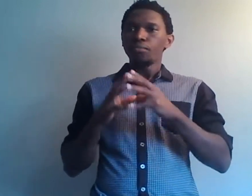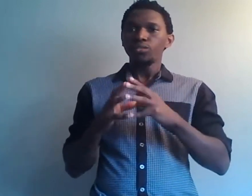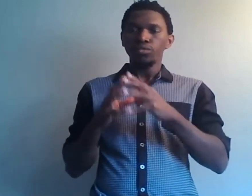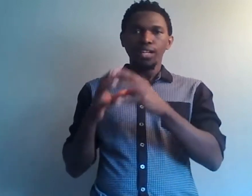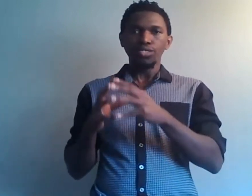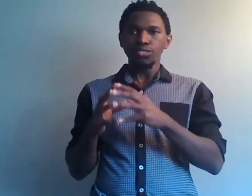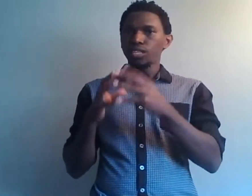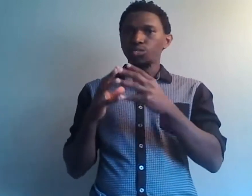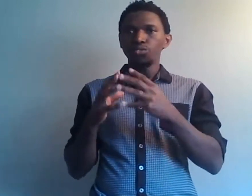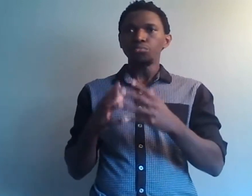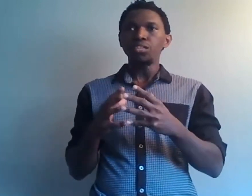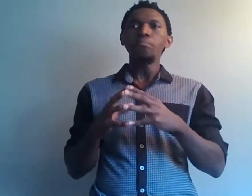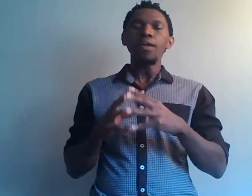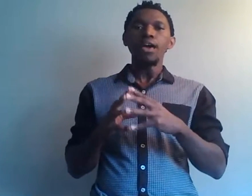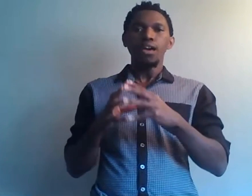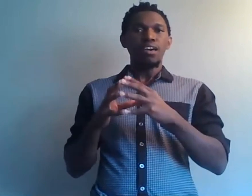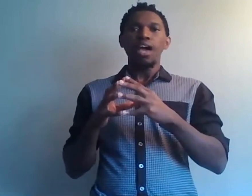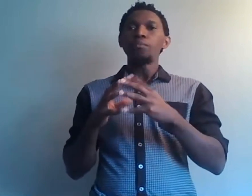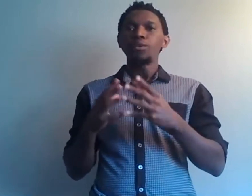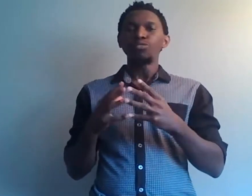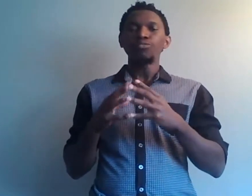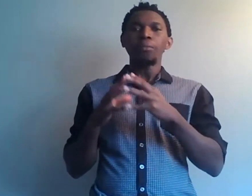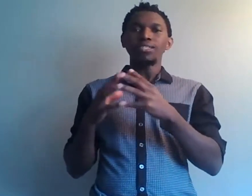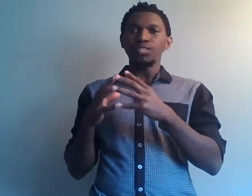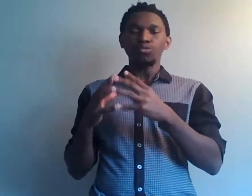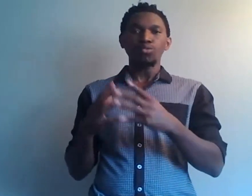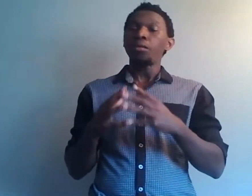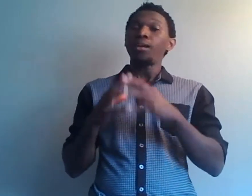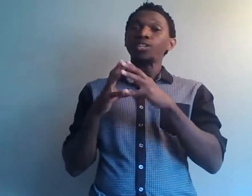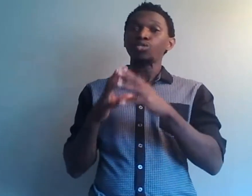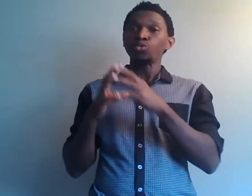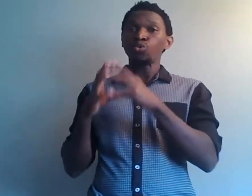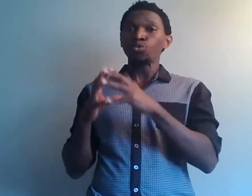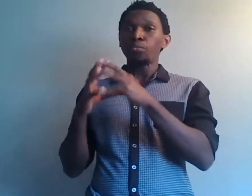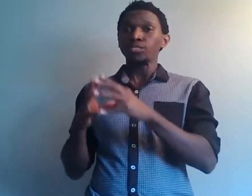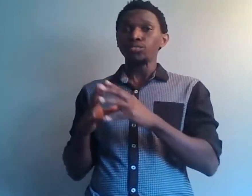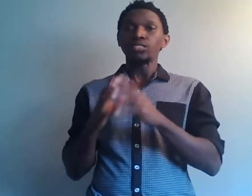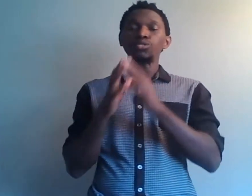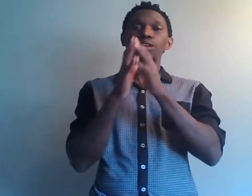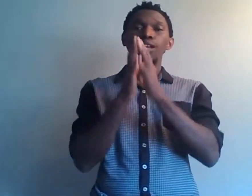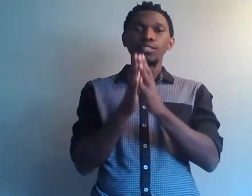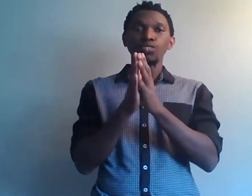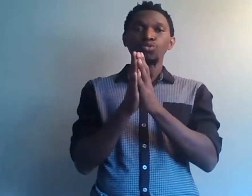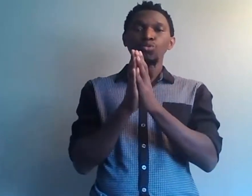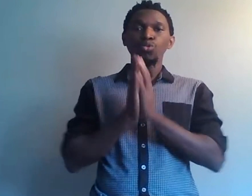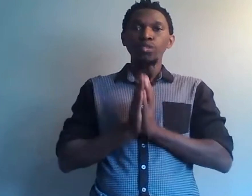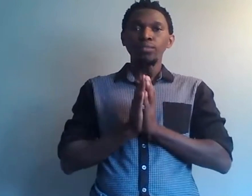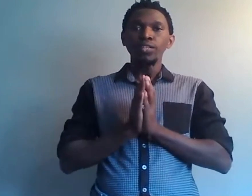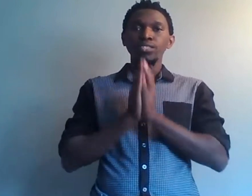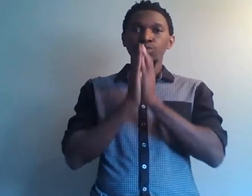écoute, l'argent c'est quelque chose de bien, mais à un moment donné, ne pas laisser l'argent de côté. L'argent ne contrôle personne. Si tu laisses l'argent te contrôler, c'est que